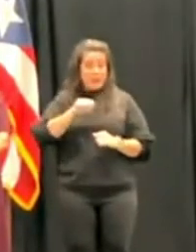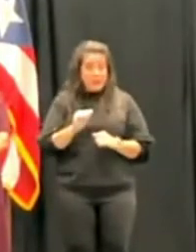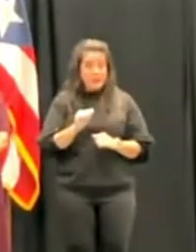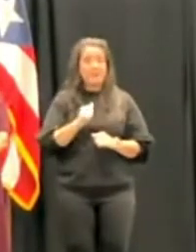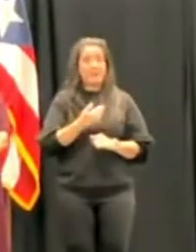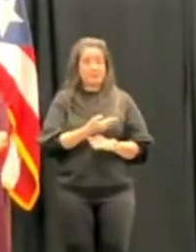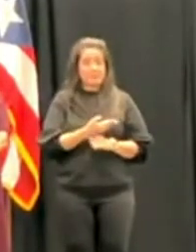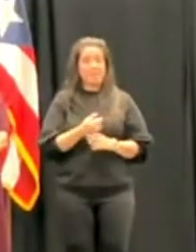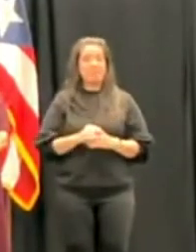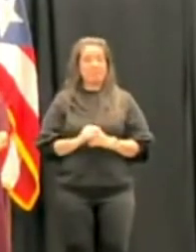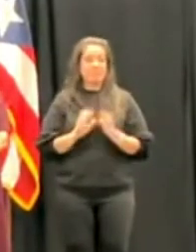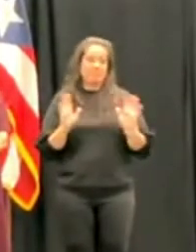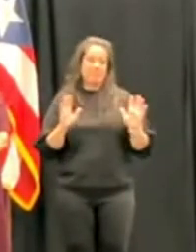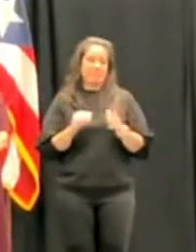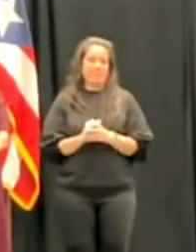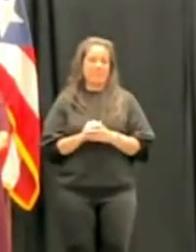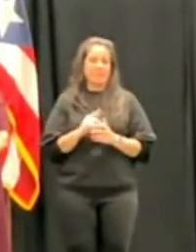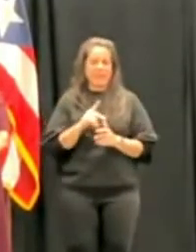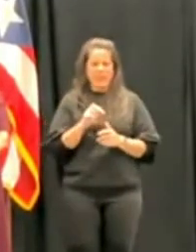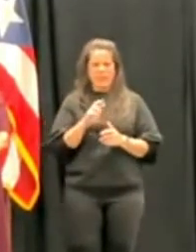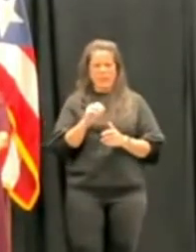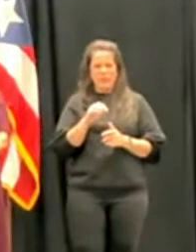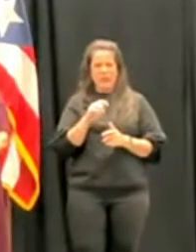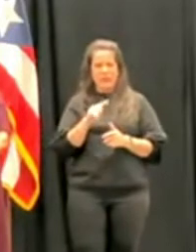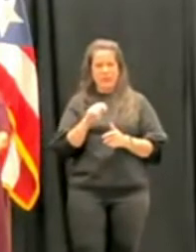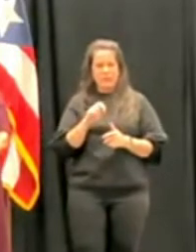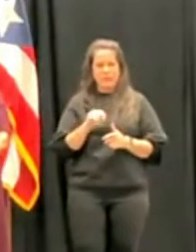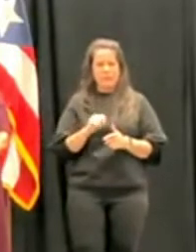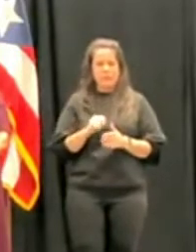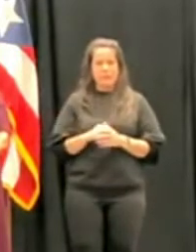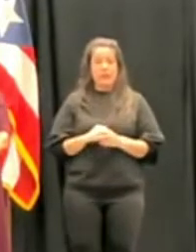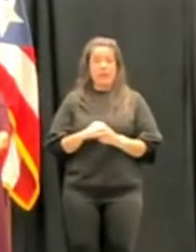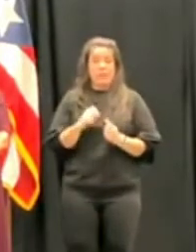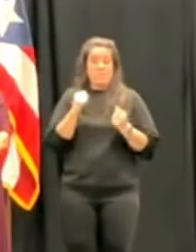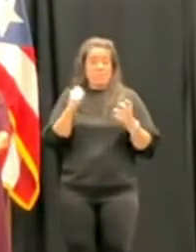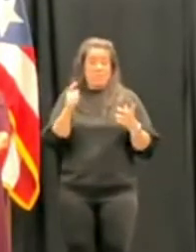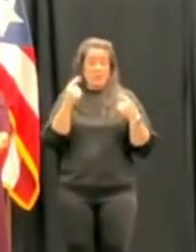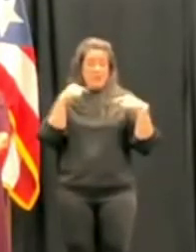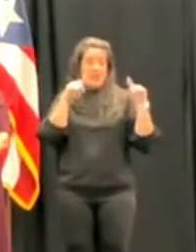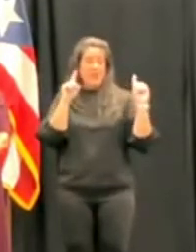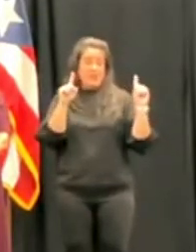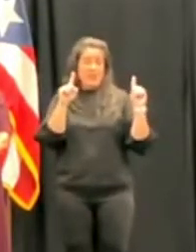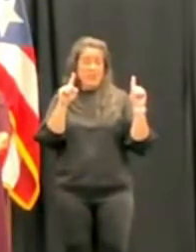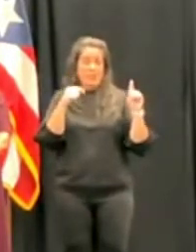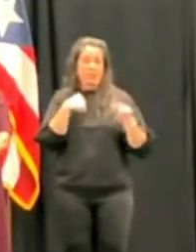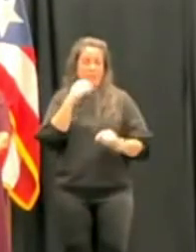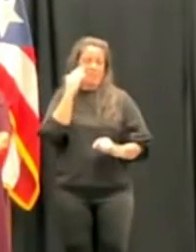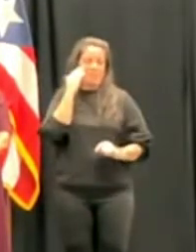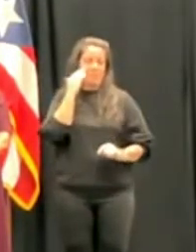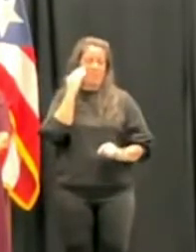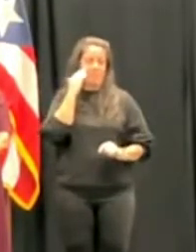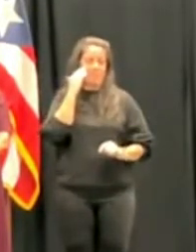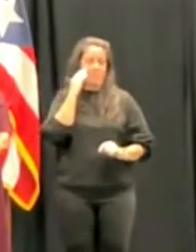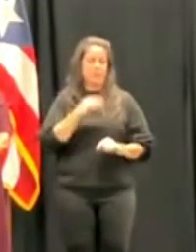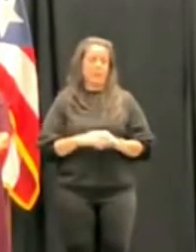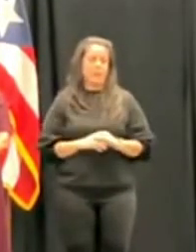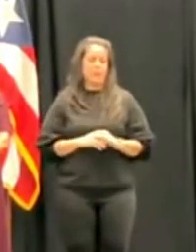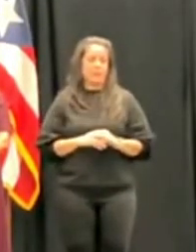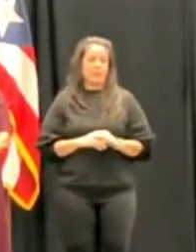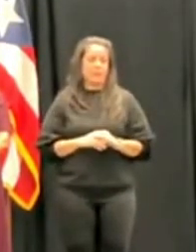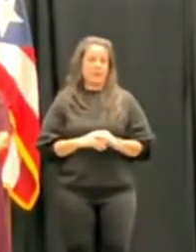obviamente a don Kermit, pues le deseo mucho éxito. Obviamente conozco a la